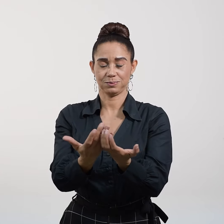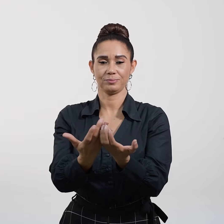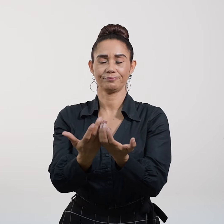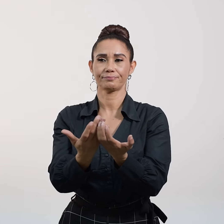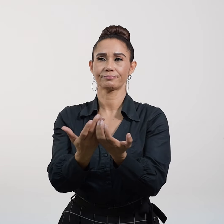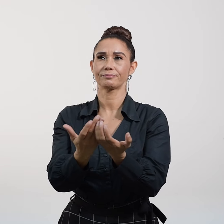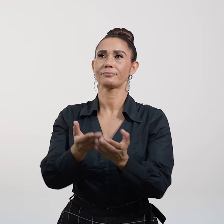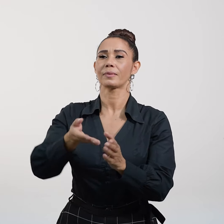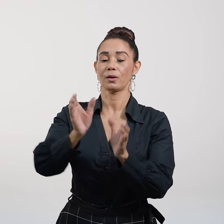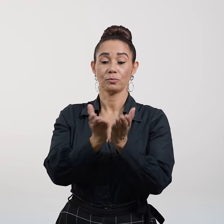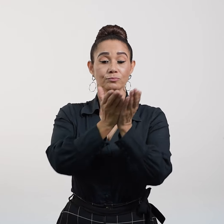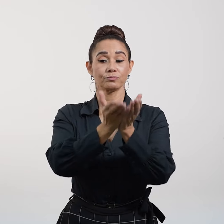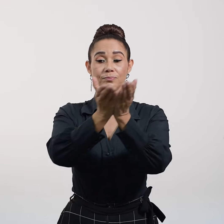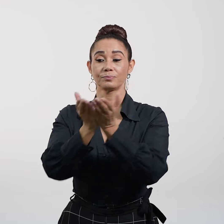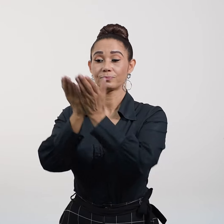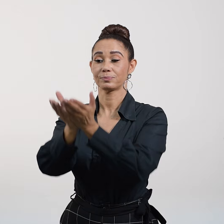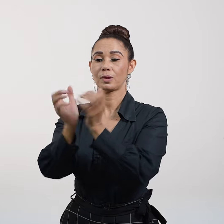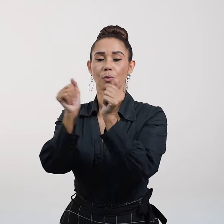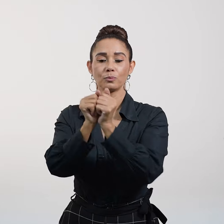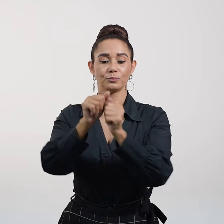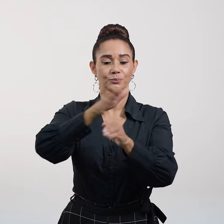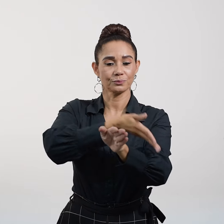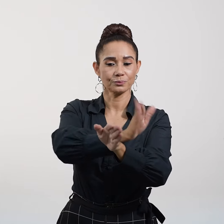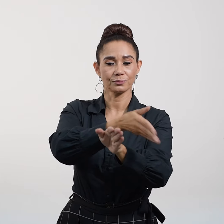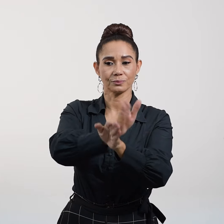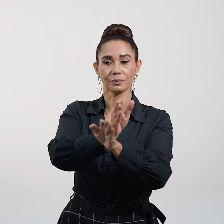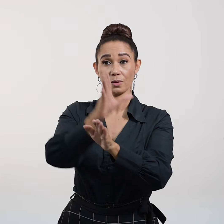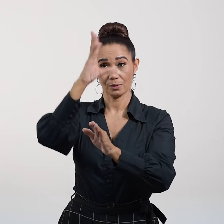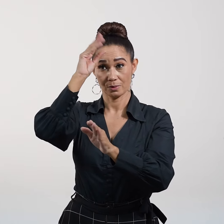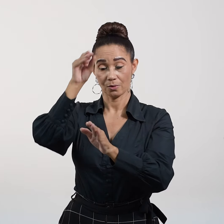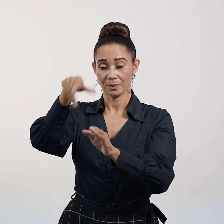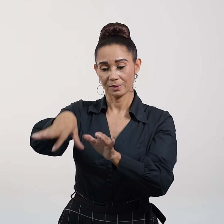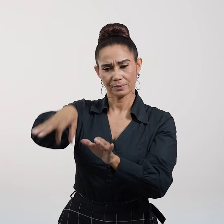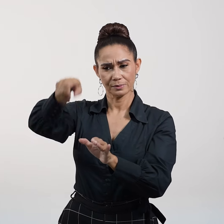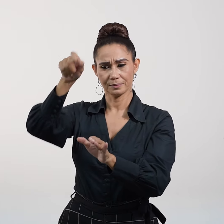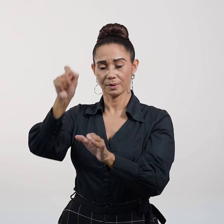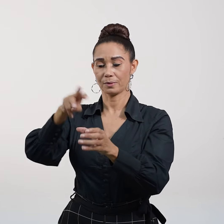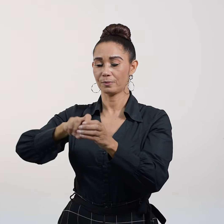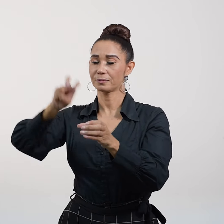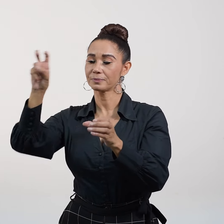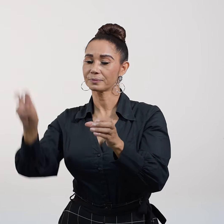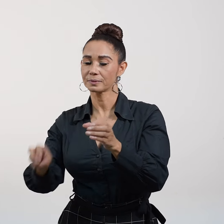Vio dos barcas que estaban junto a la orilla. Los pescadores habían desembarcado y estaban lavando las redes.